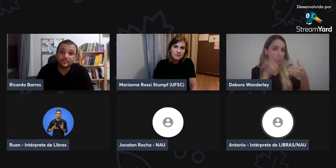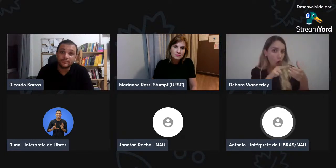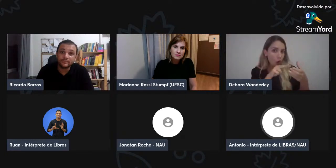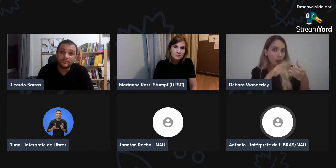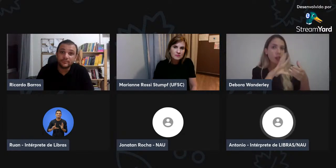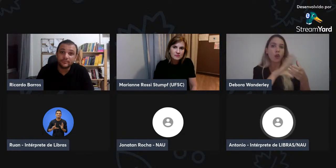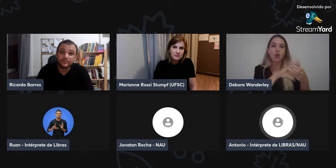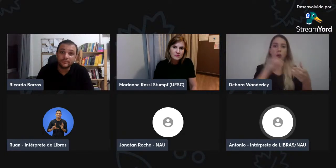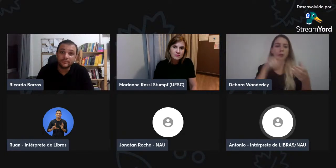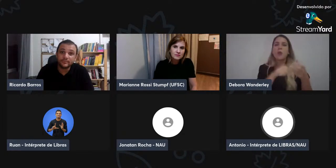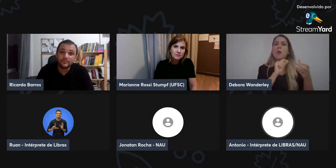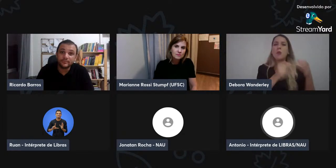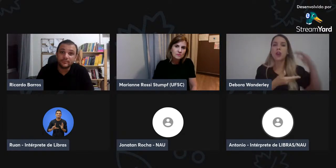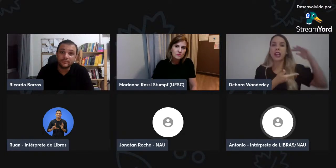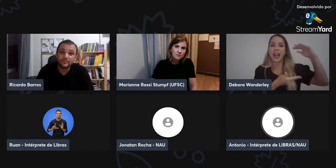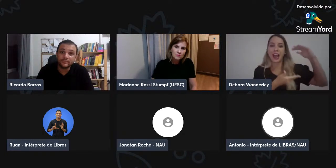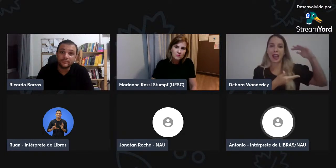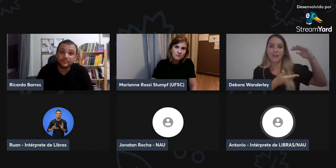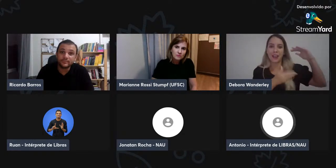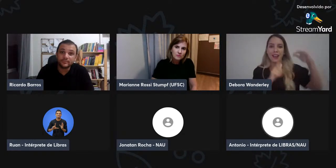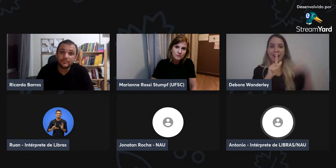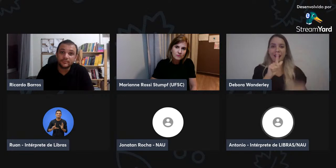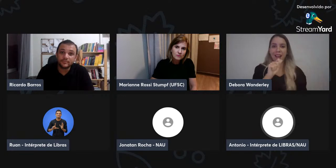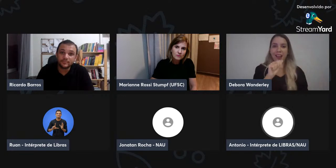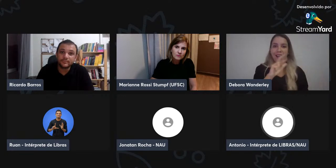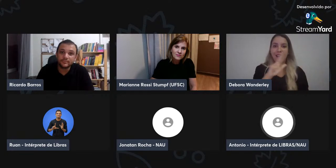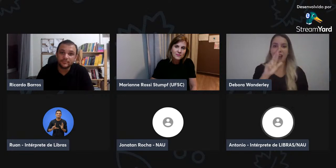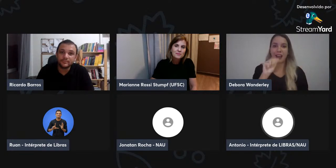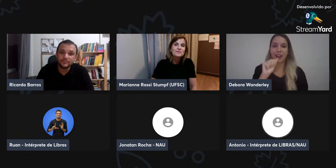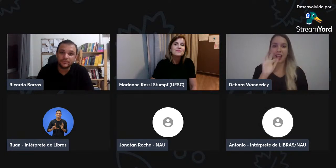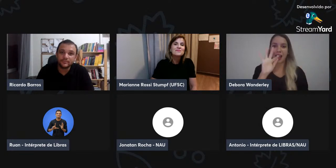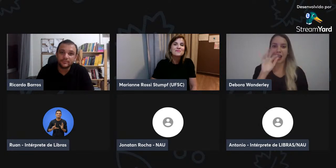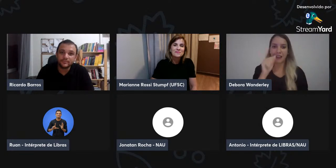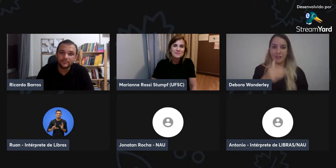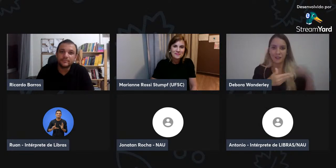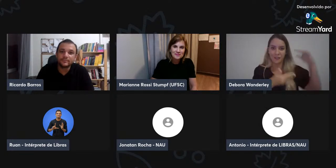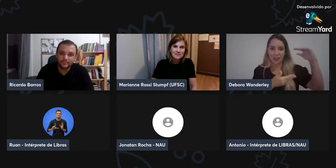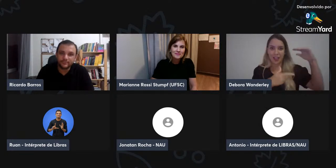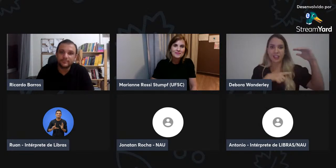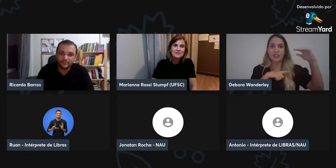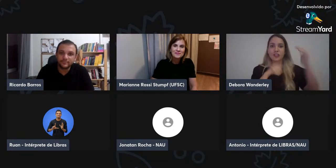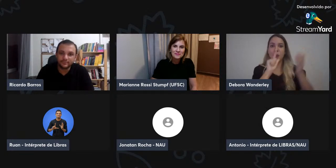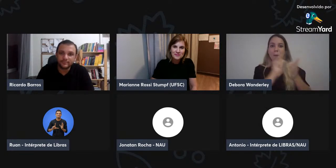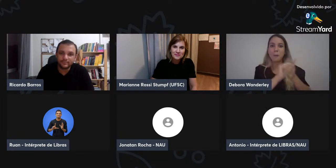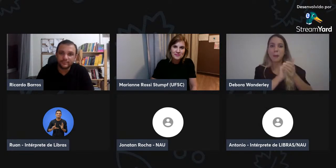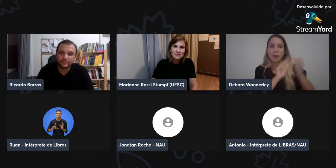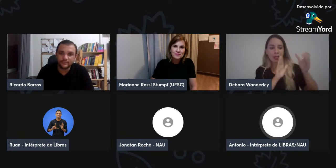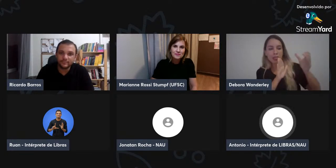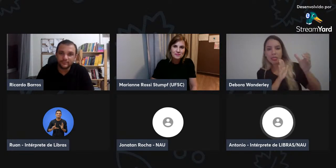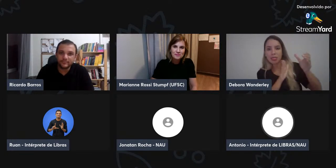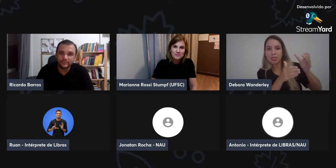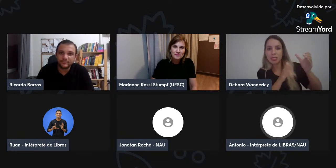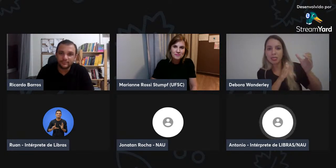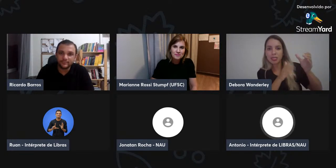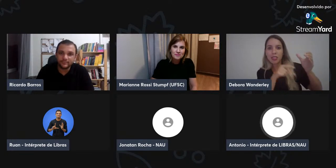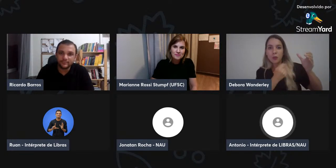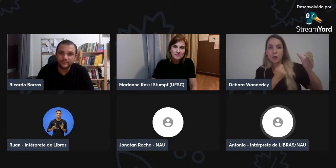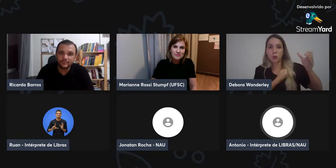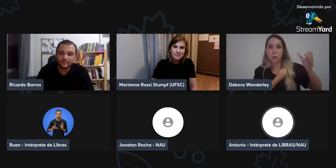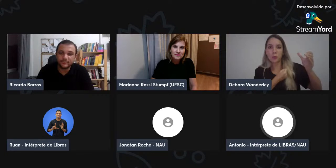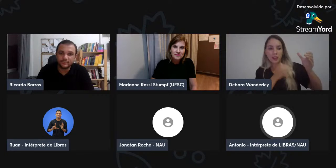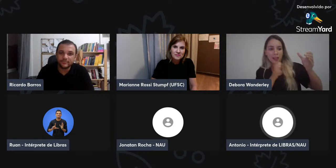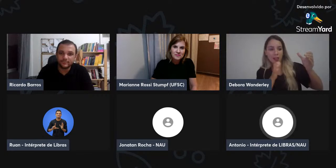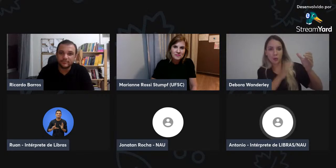lá o desenho do SIGWRIT e tudo mais, então, copiam. Então, tem um